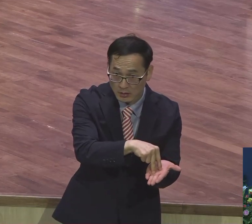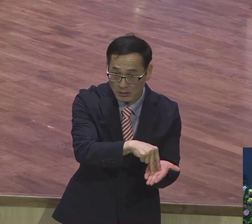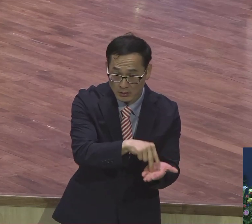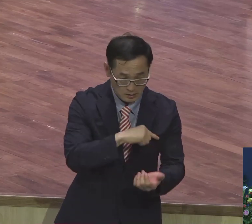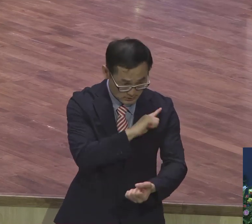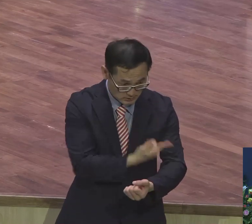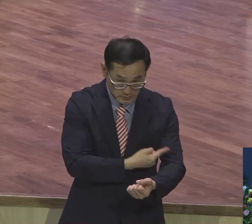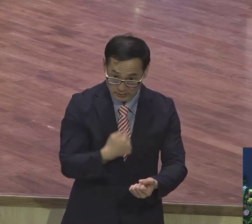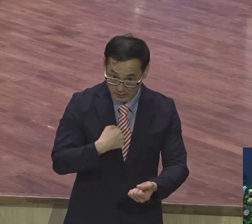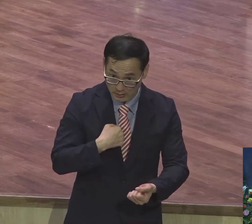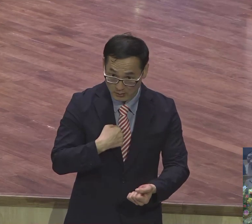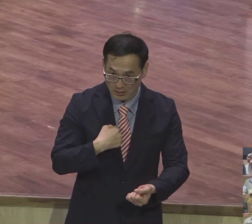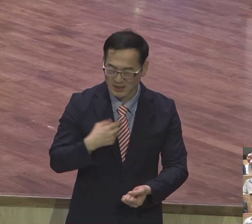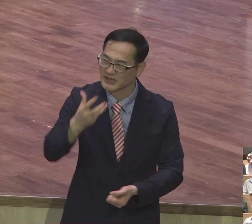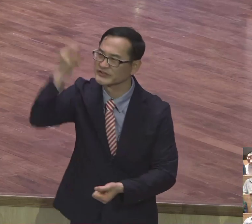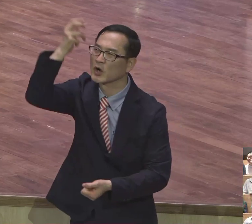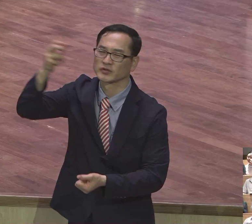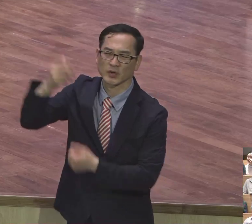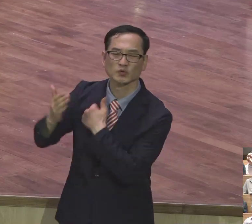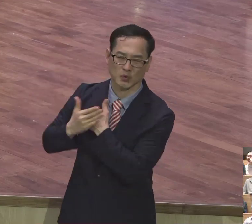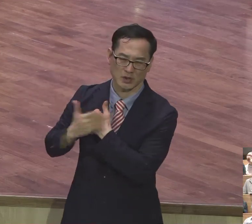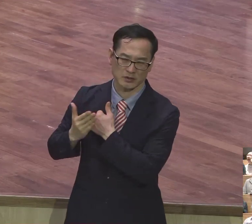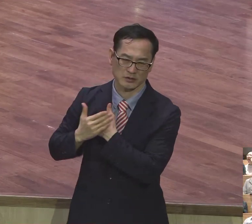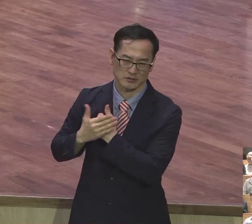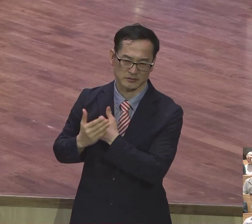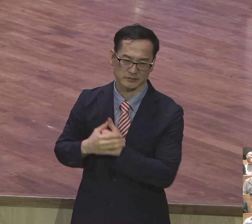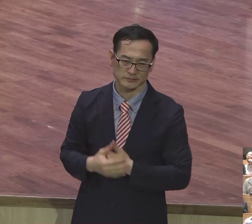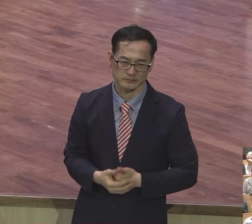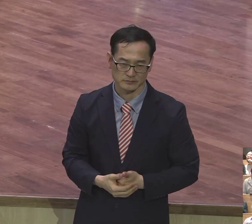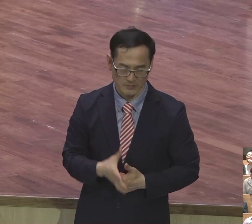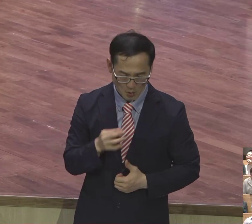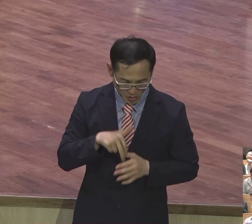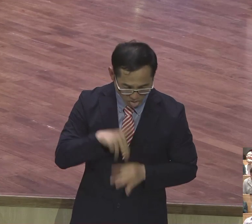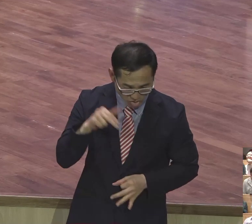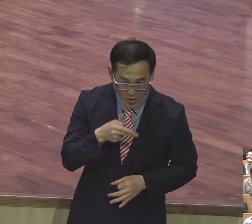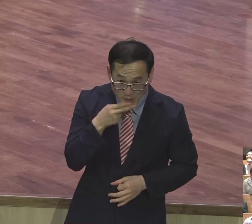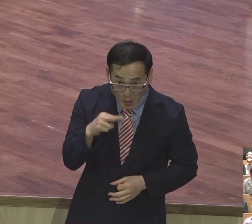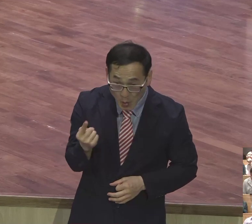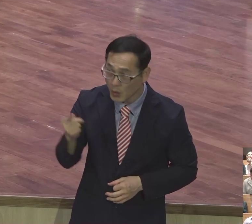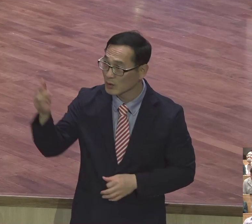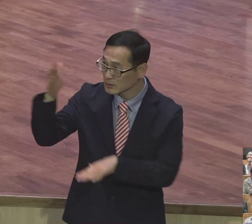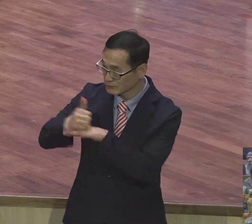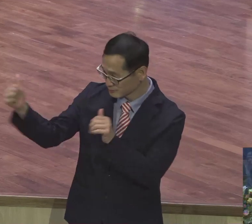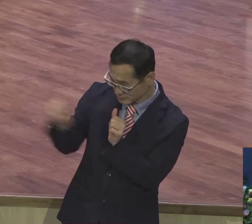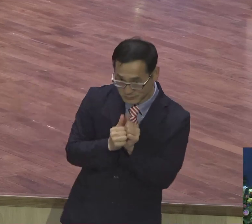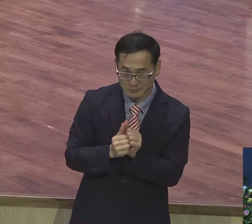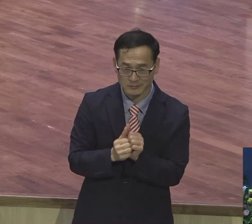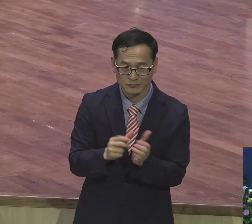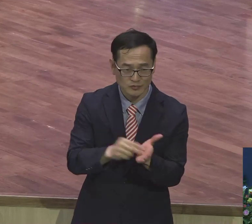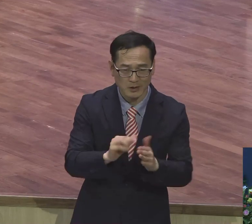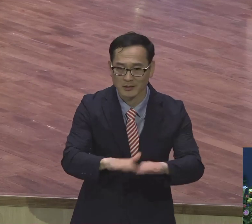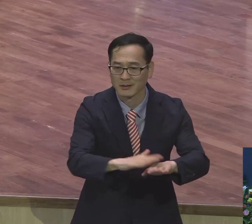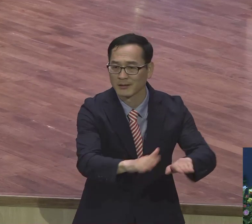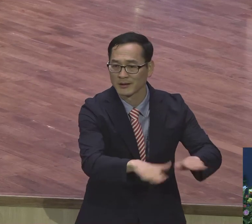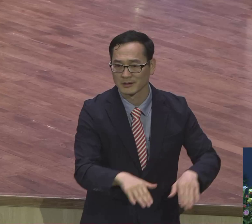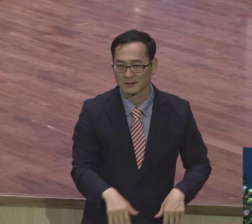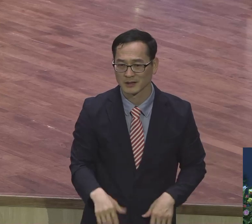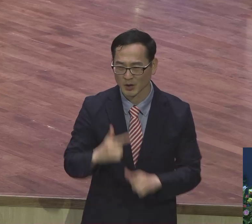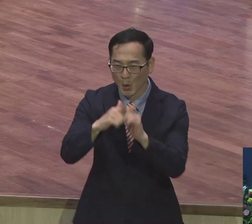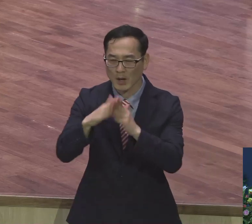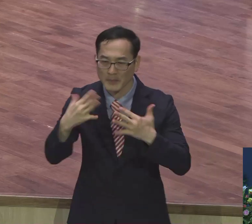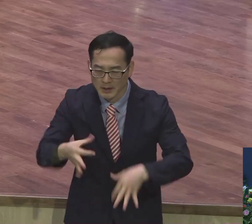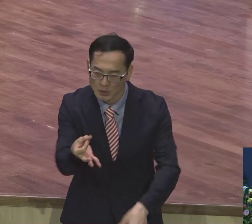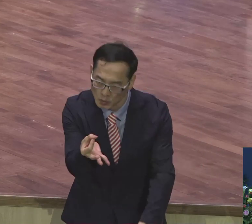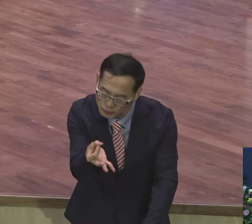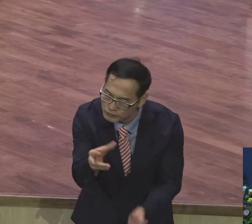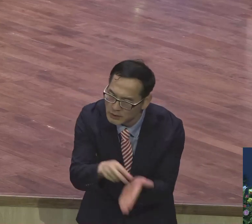고쳐요. 성령이 하십니다. 없는 것도 있는 것처럼 부르신다고요. 교회란 돈 걱정 맨날